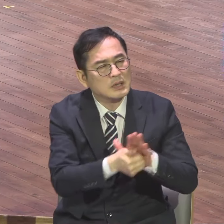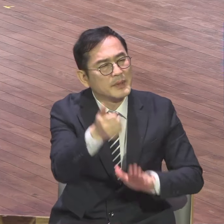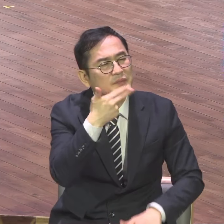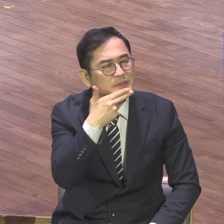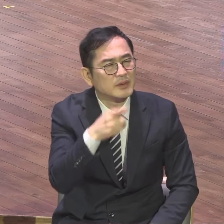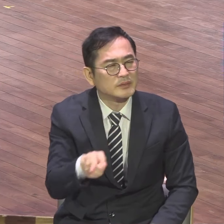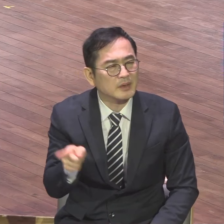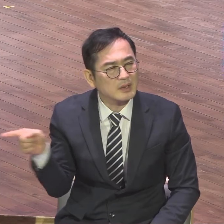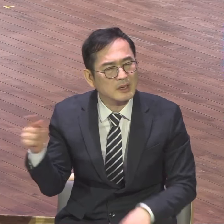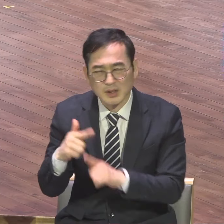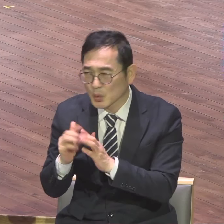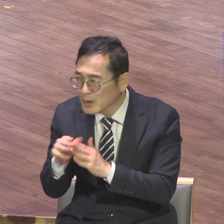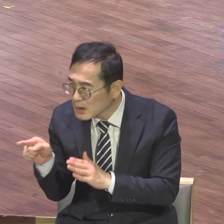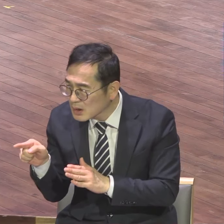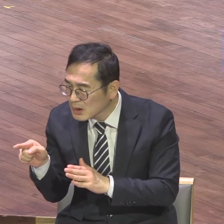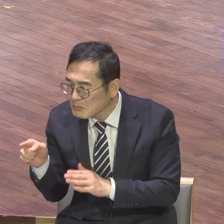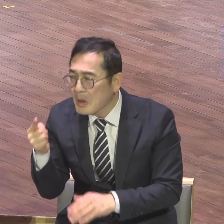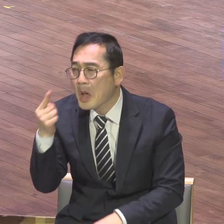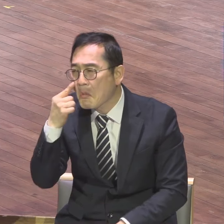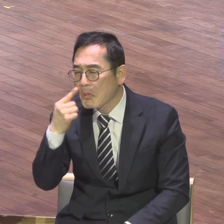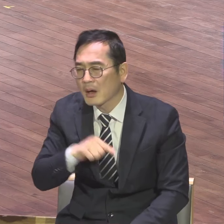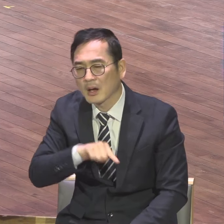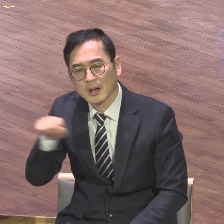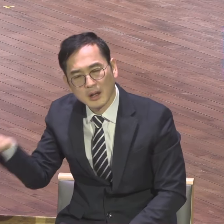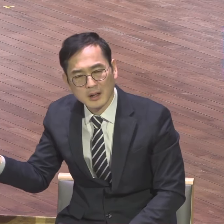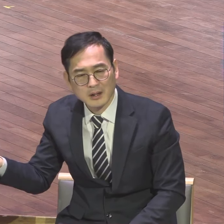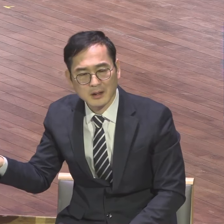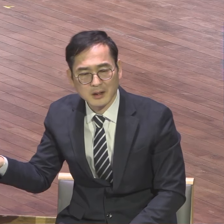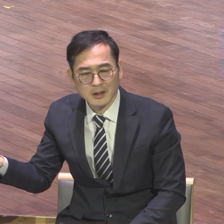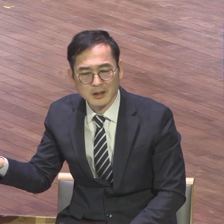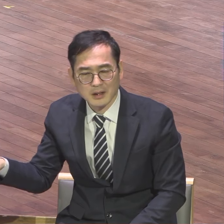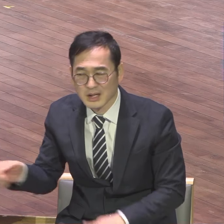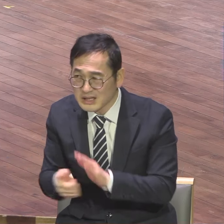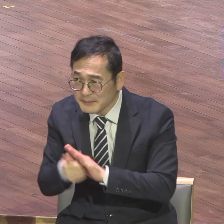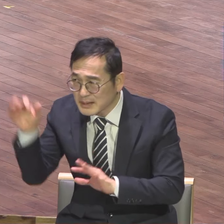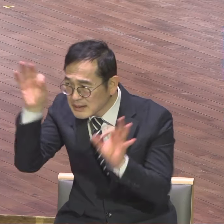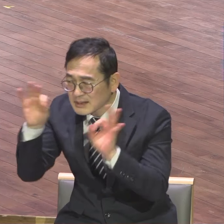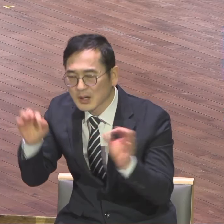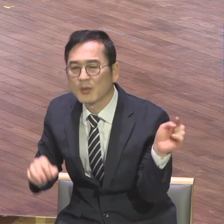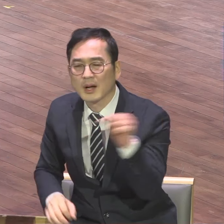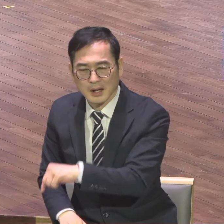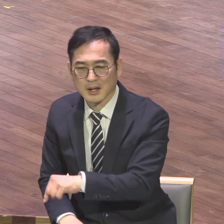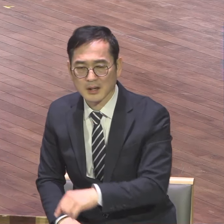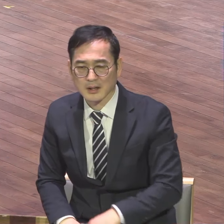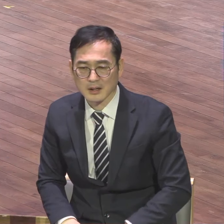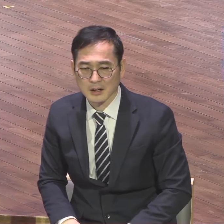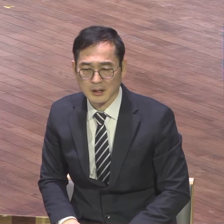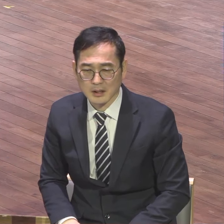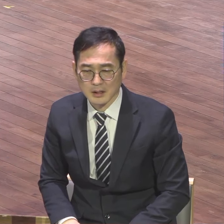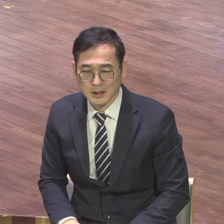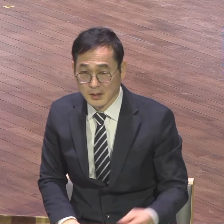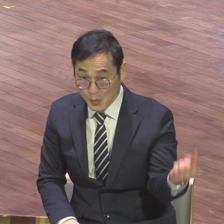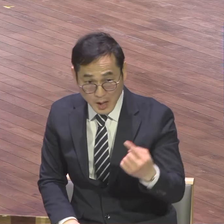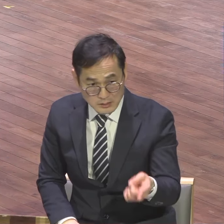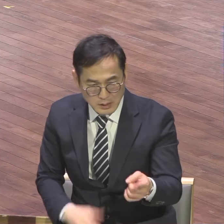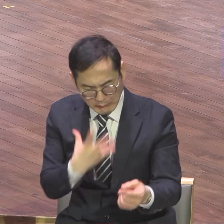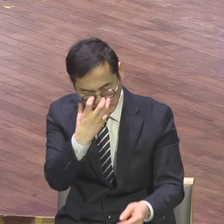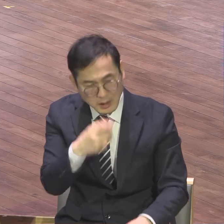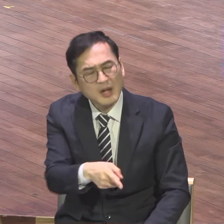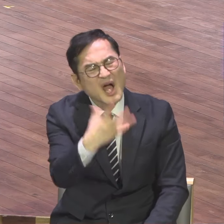그런 분들 앞에 다른 말 해야 되겠어요 오직 보고만 말해야지 오직 영적인 말만 해야지